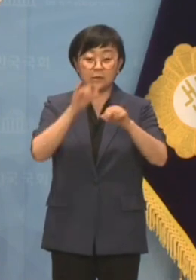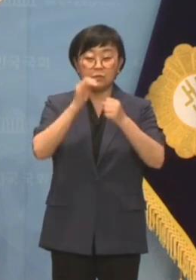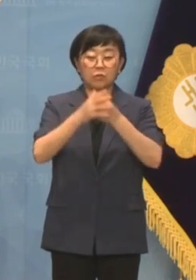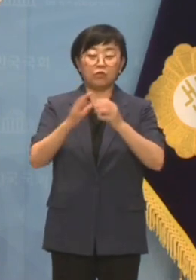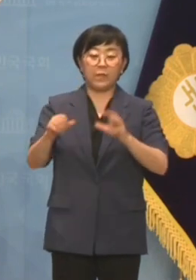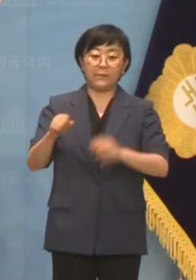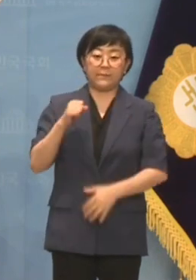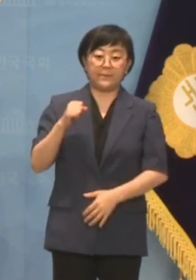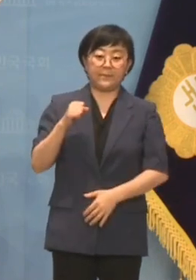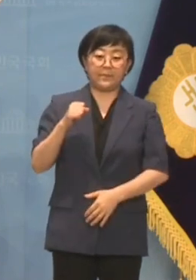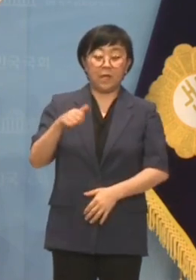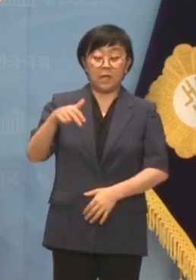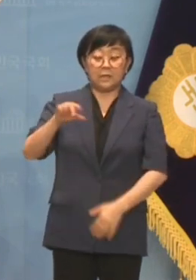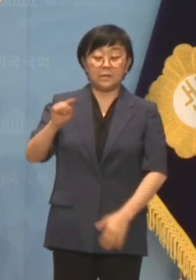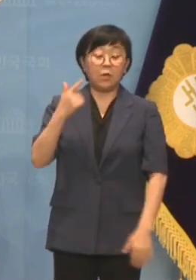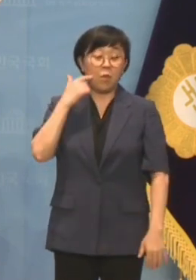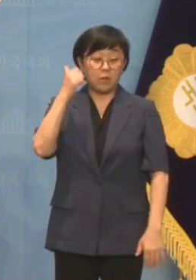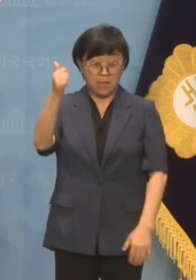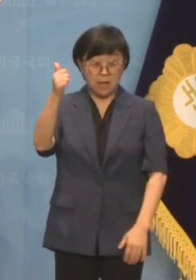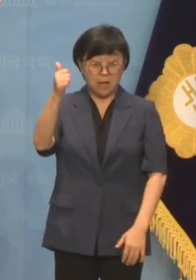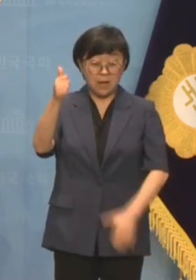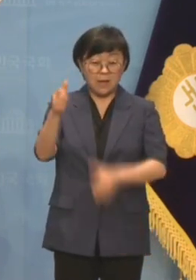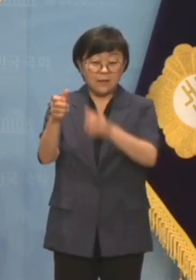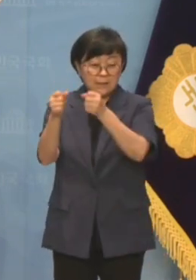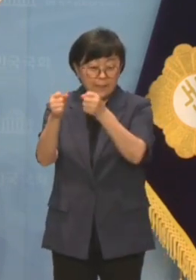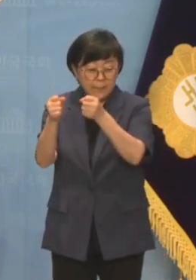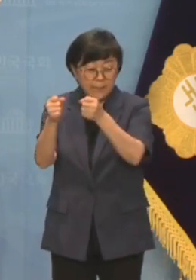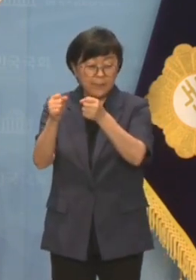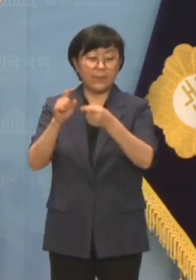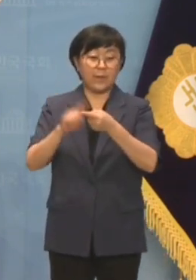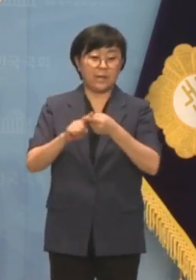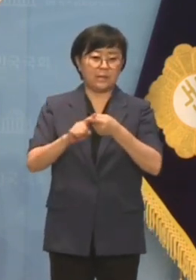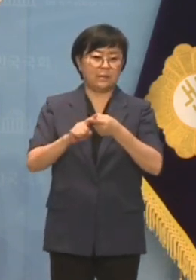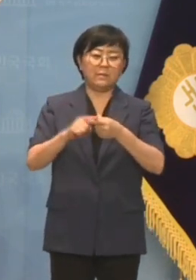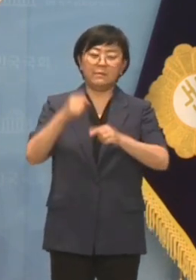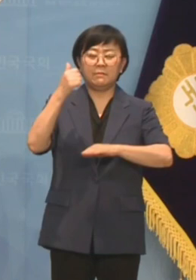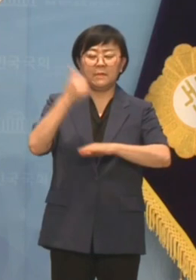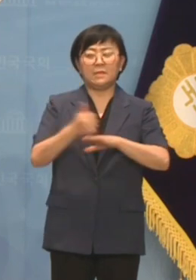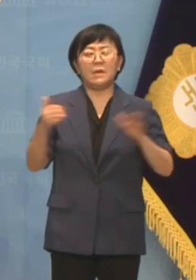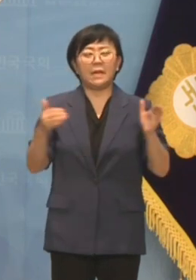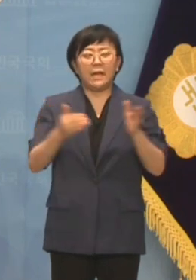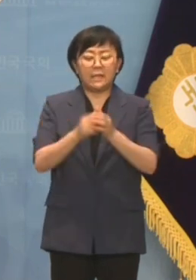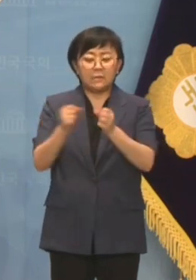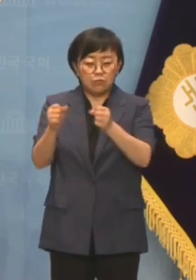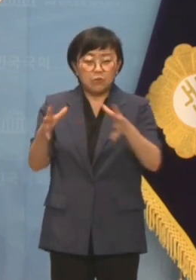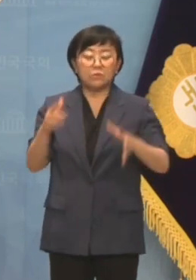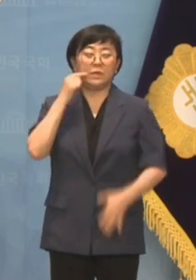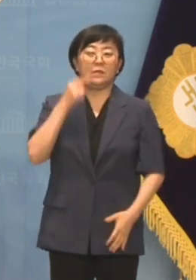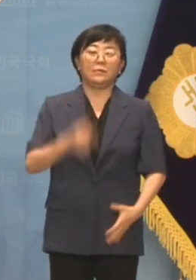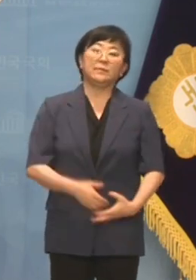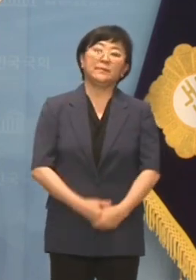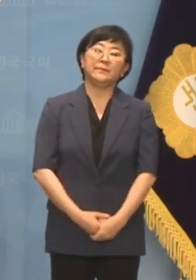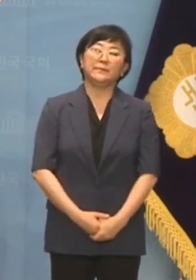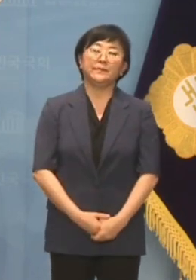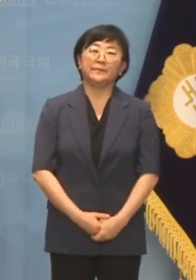국민의힘은 전광훈 목사의 바짓가랑이를 잡은 손을 끝내 놓지 못하는 것입니까?